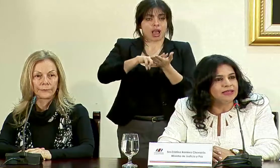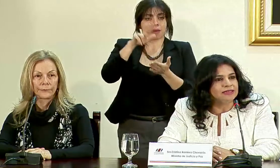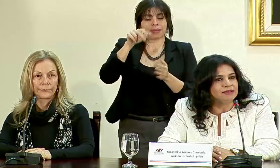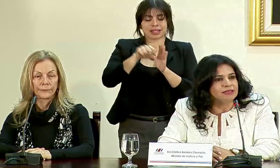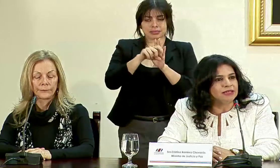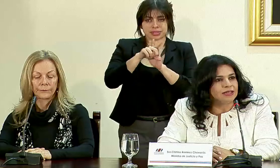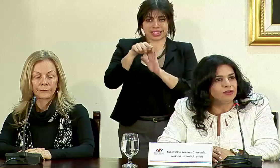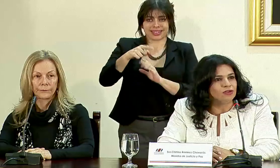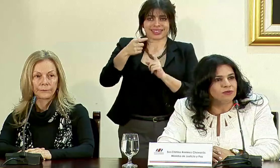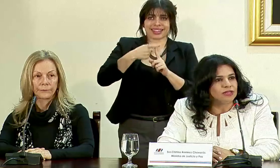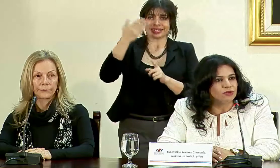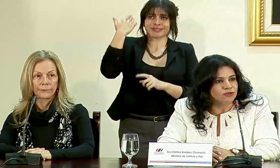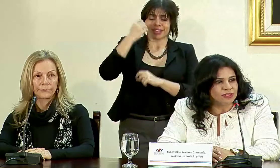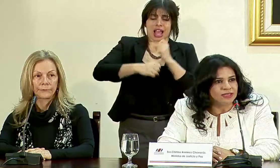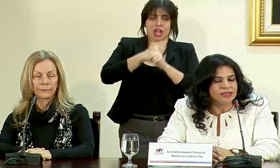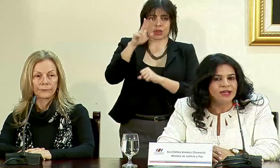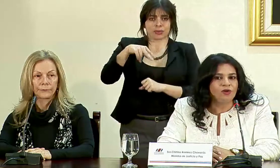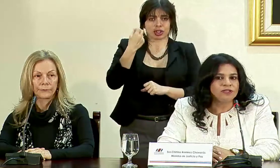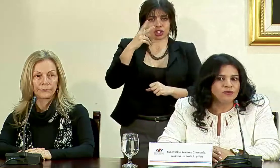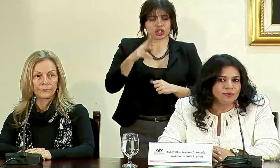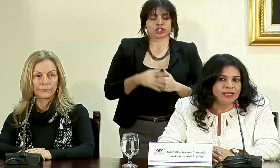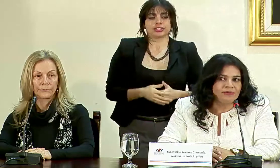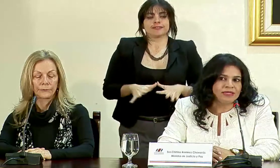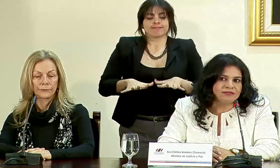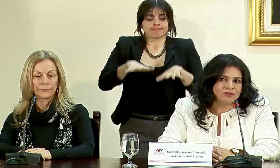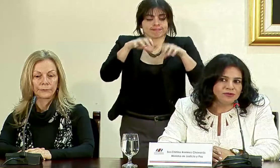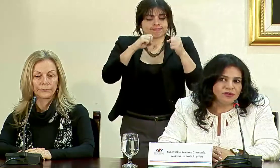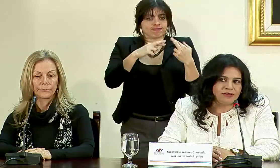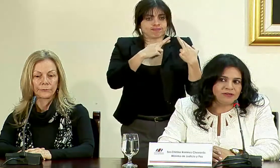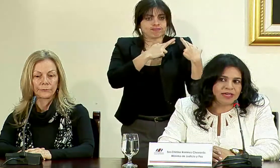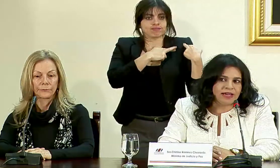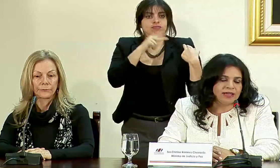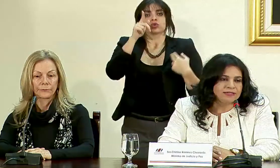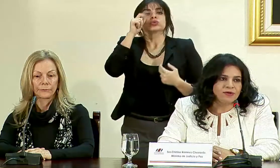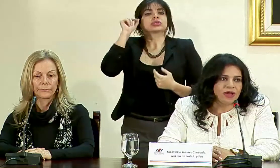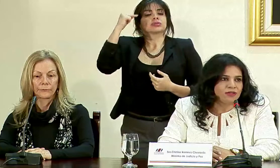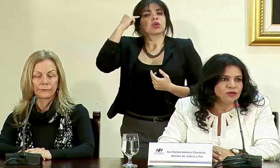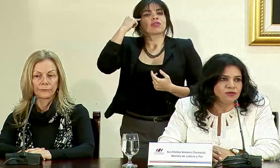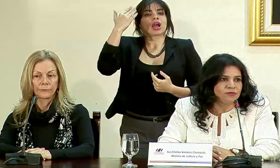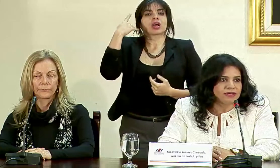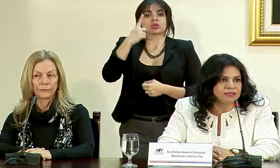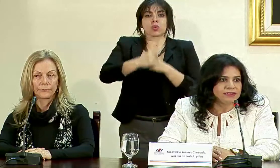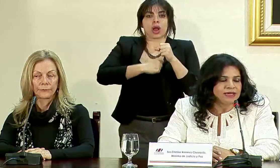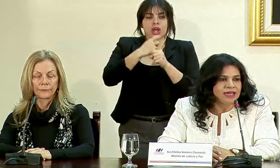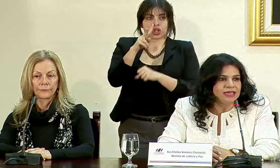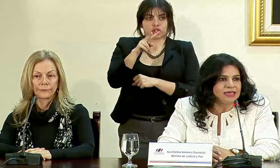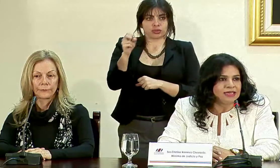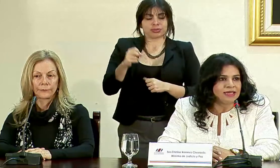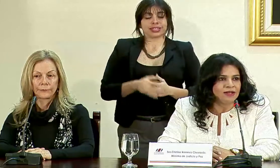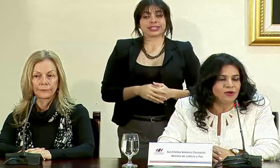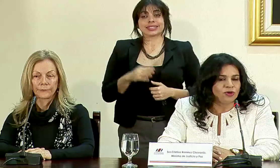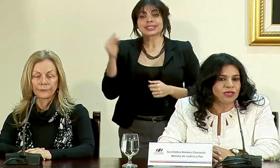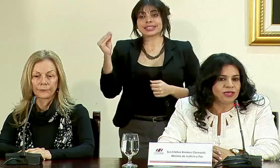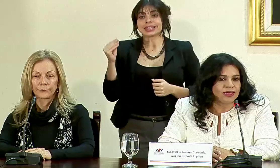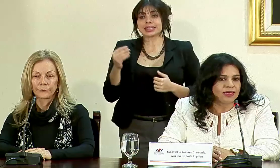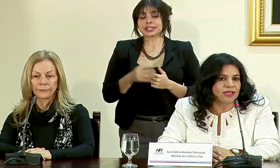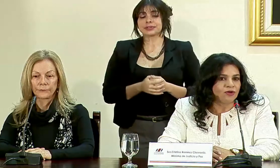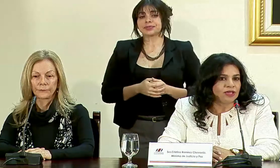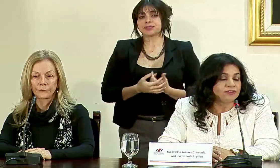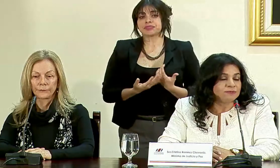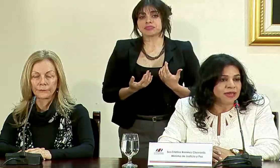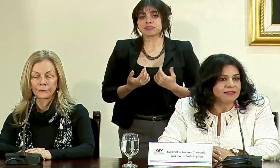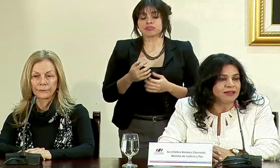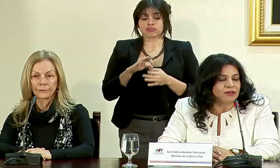asamblea legislativa desde el año 2012 lo asume la administración Solís Rivera hace un año y dos meses y lo que